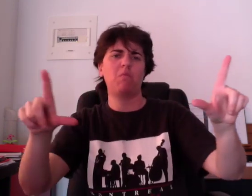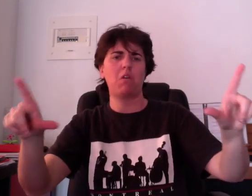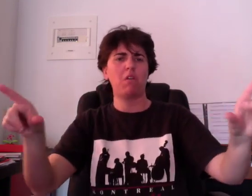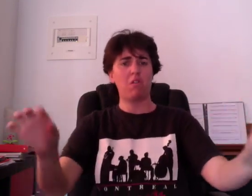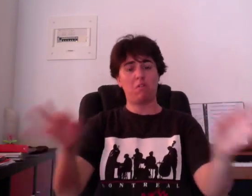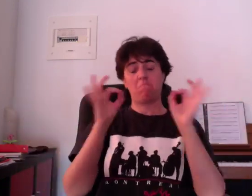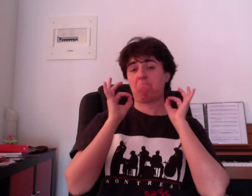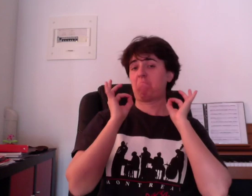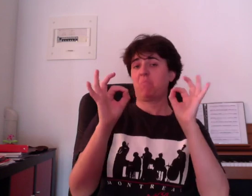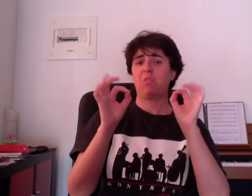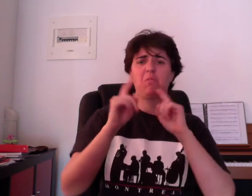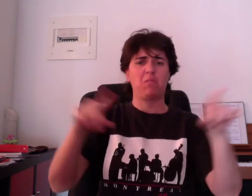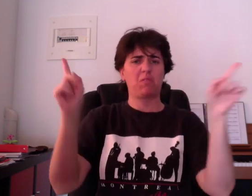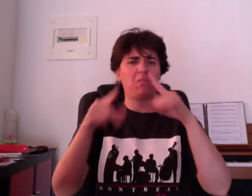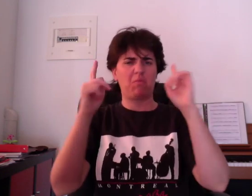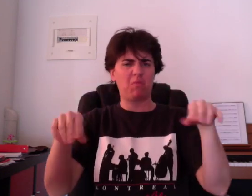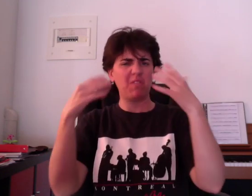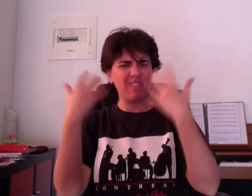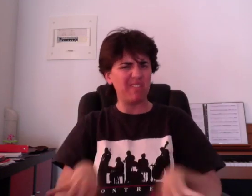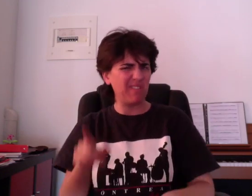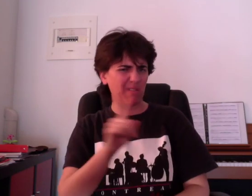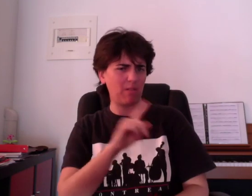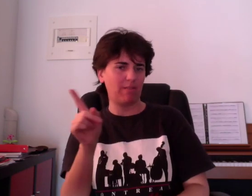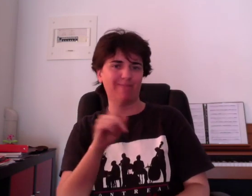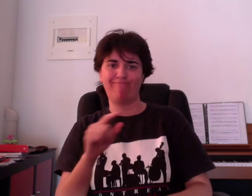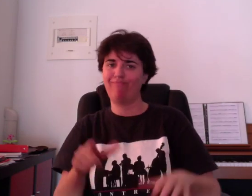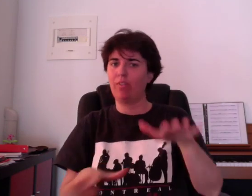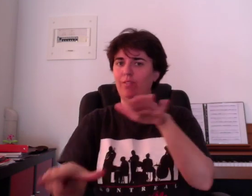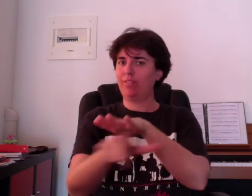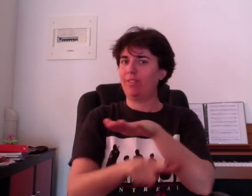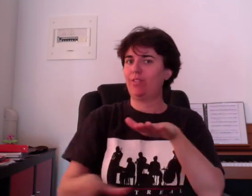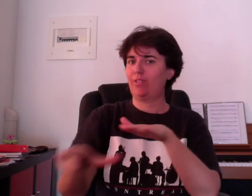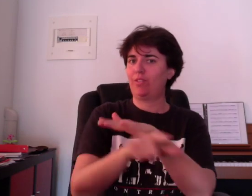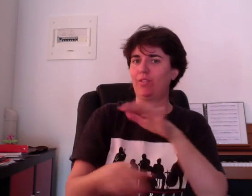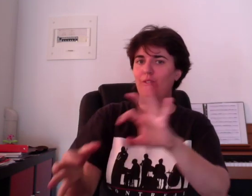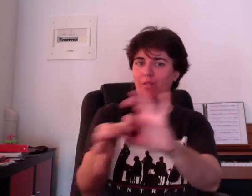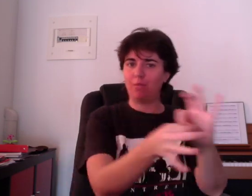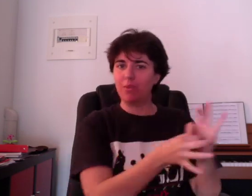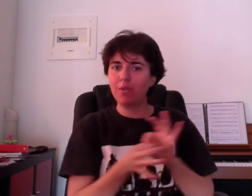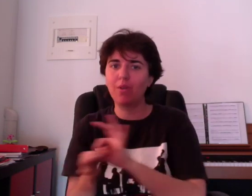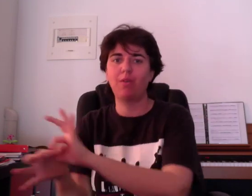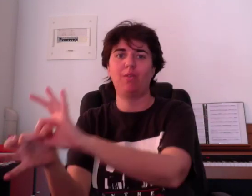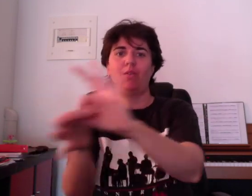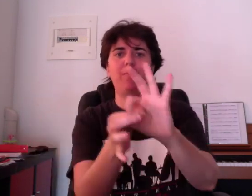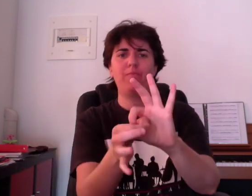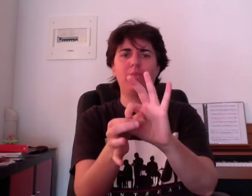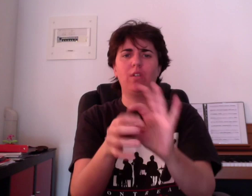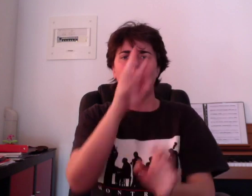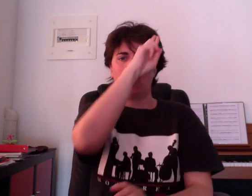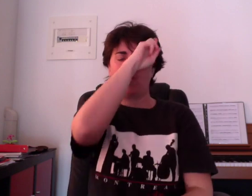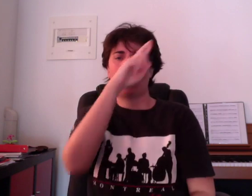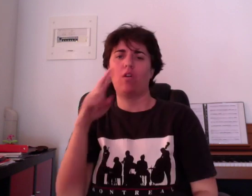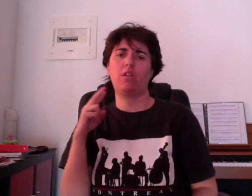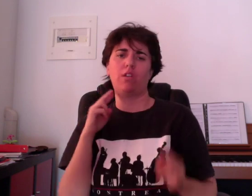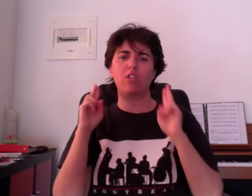when Et c'était plus qu'une musique Un langage, une communion Une religion